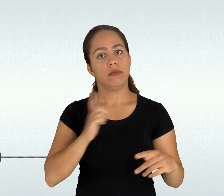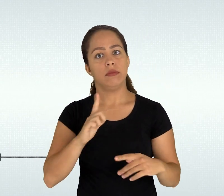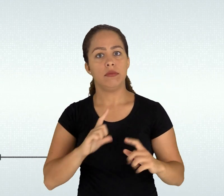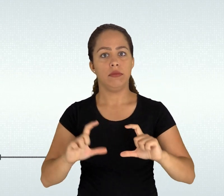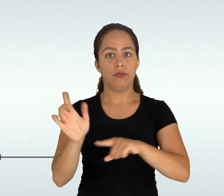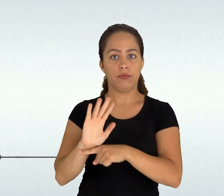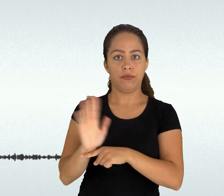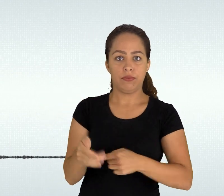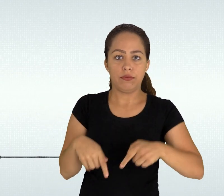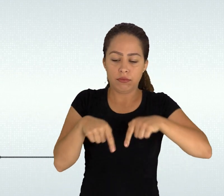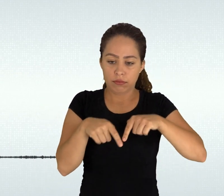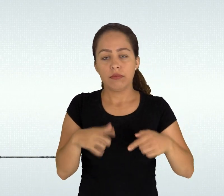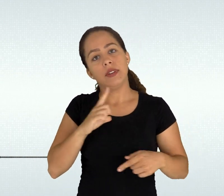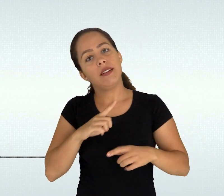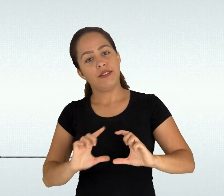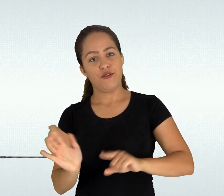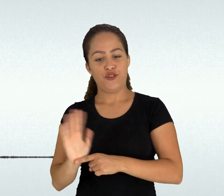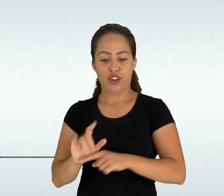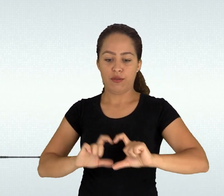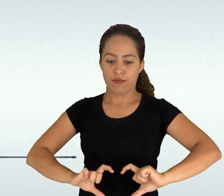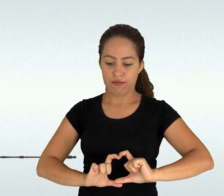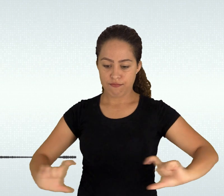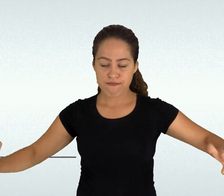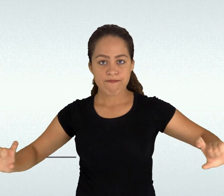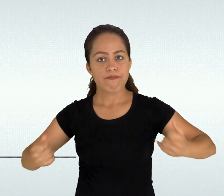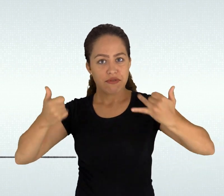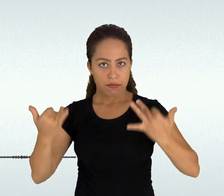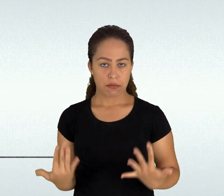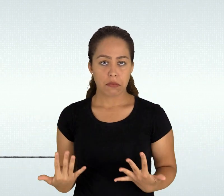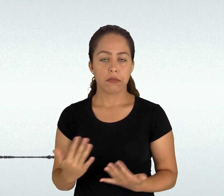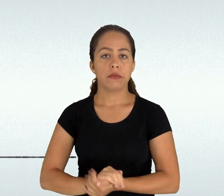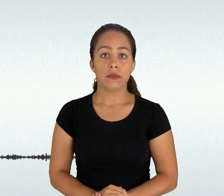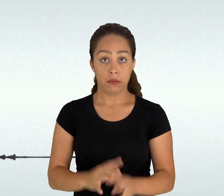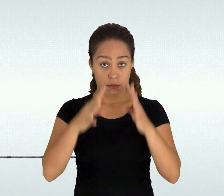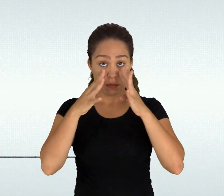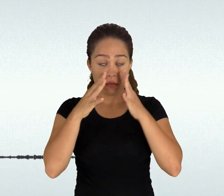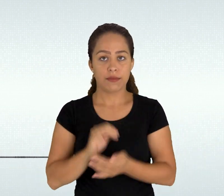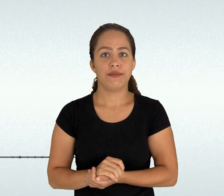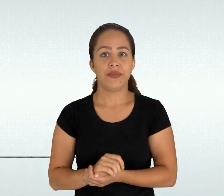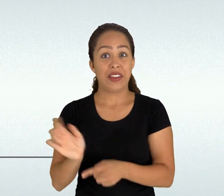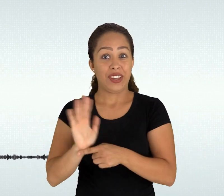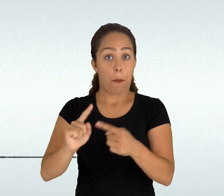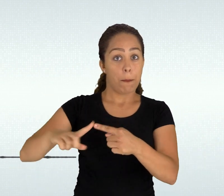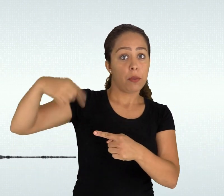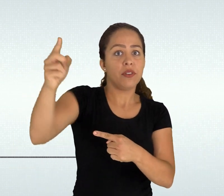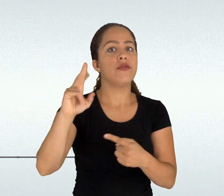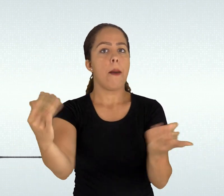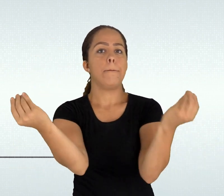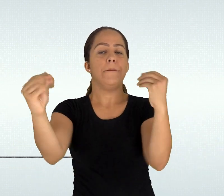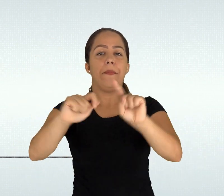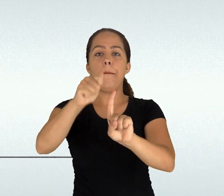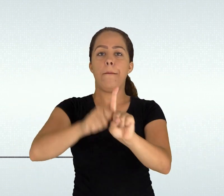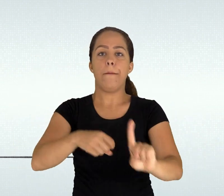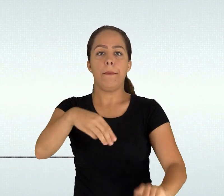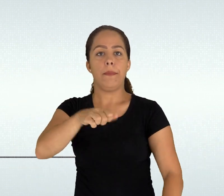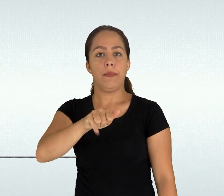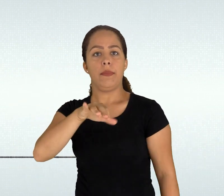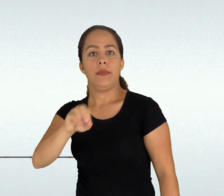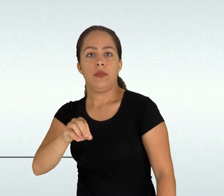sobre o assunto recomenda-se a leitura do livro Inteligência Emocional de Daniel Goleman